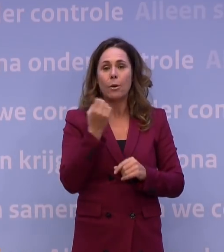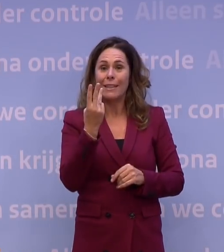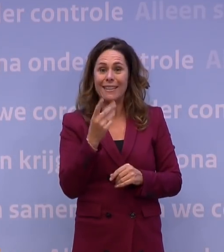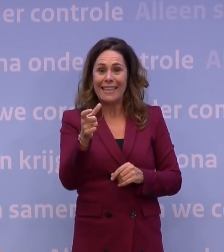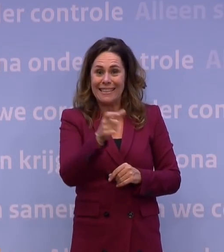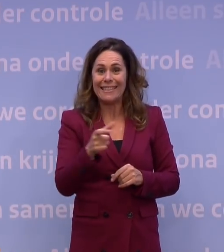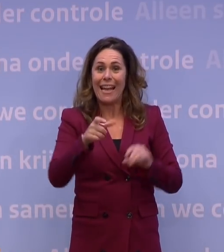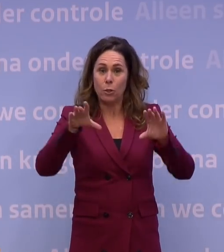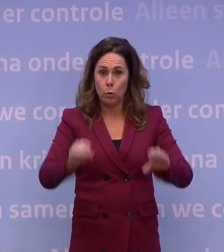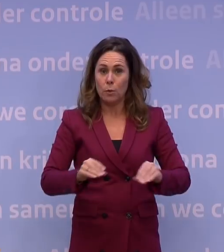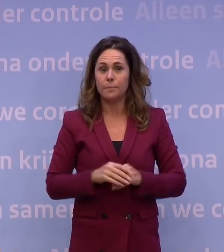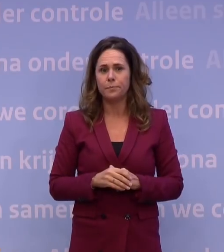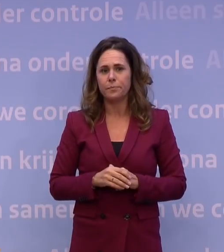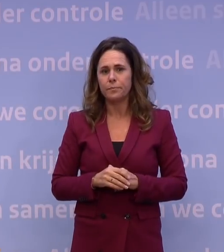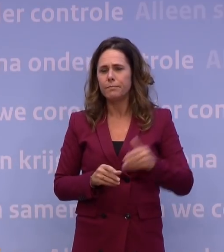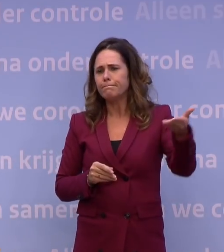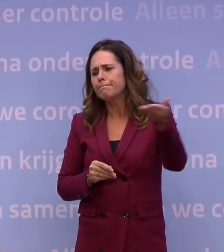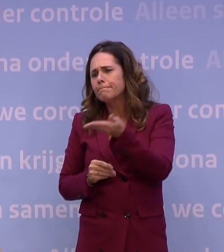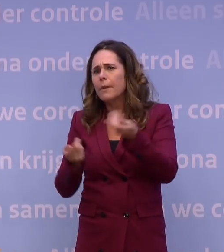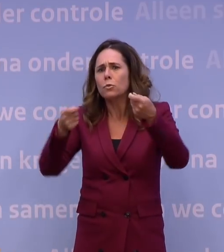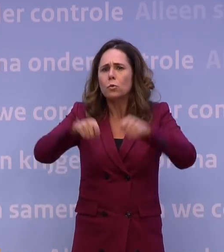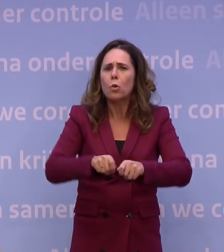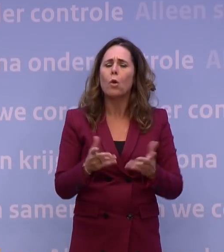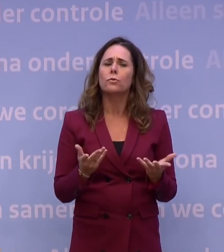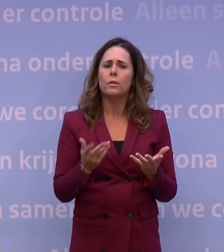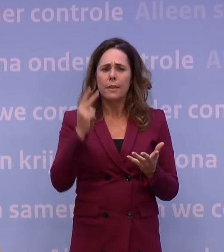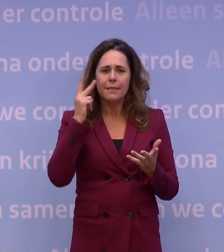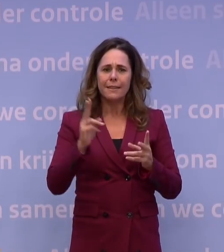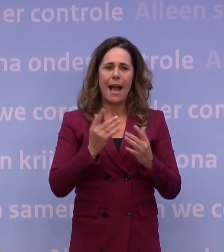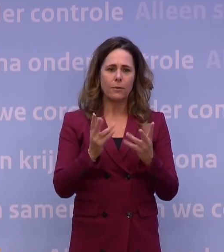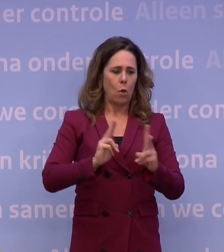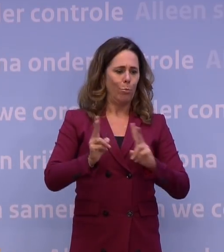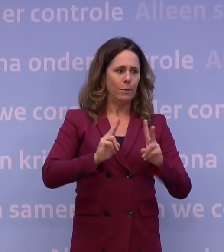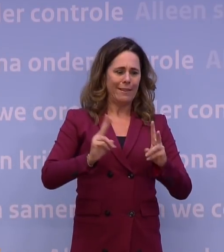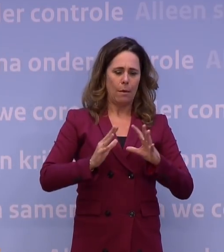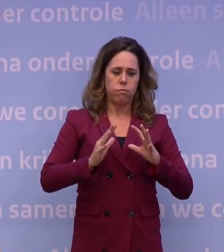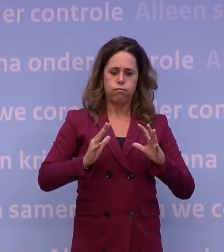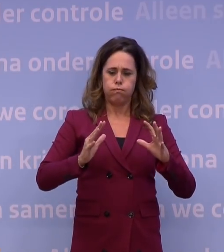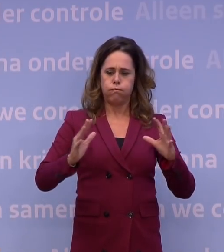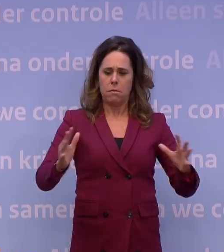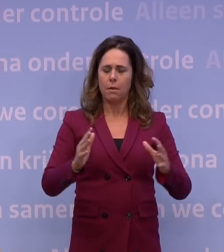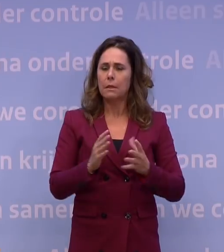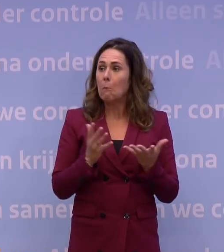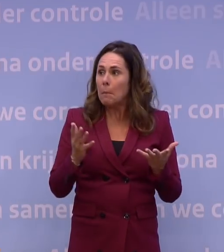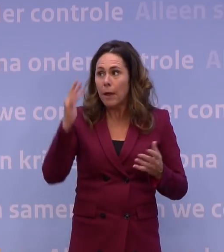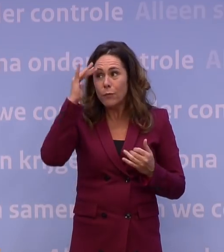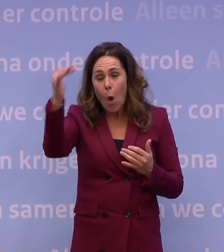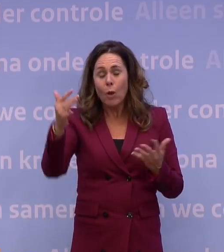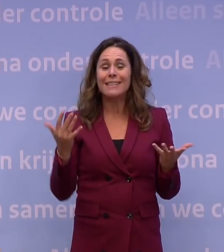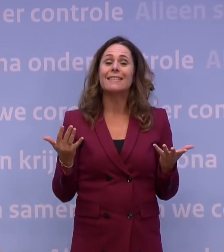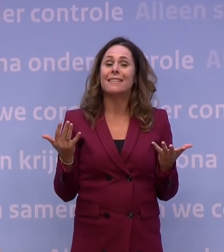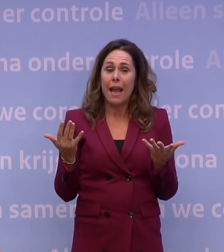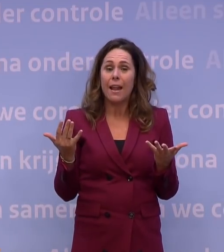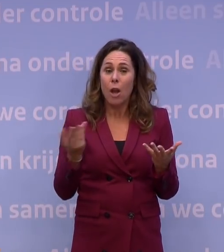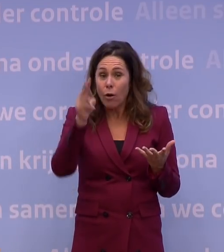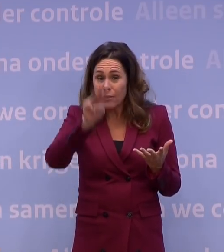Tot slot, als u ziet hoe snel alles nu weer is opgelopen, het aantal besmettingen, kunt u zich dan voorstellen dat we daadwerkelijk over